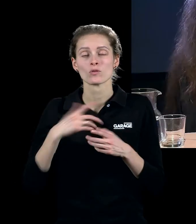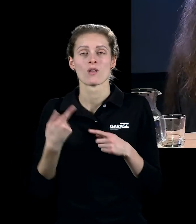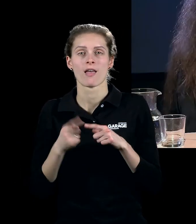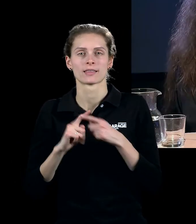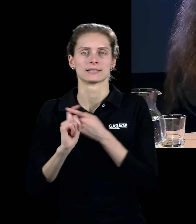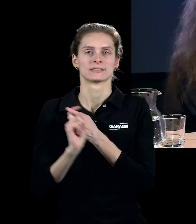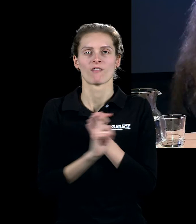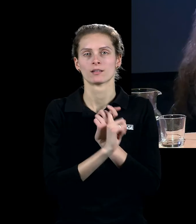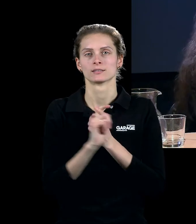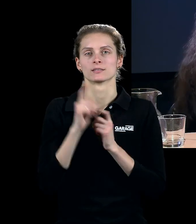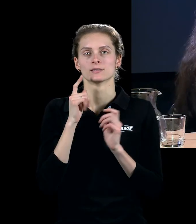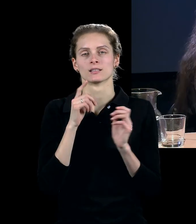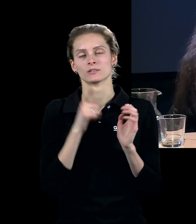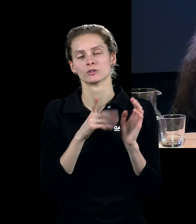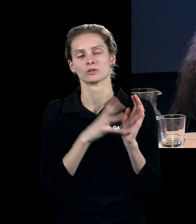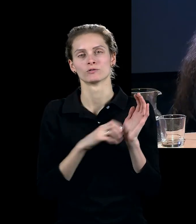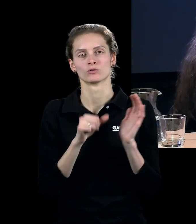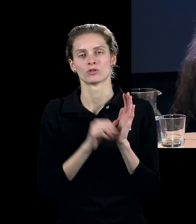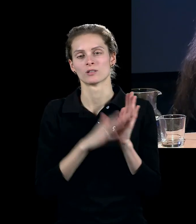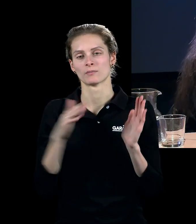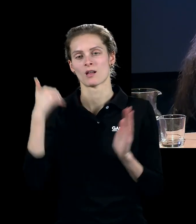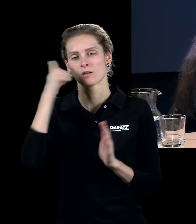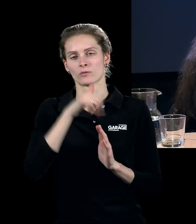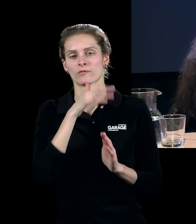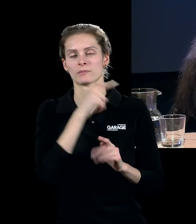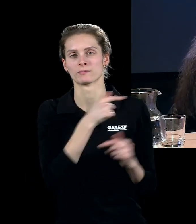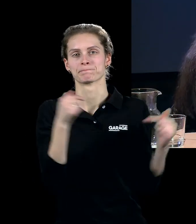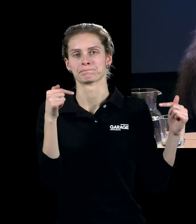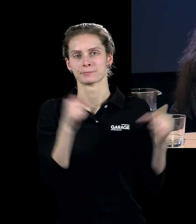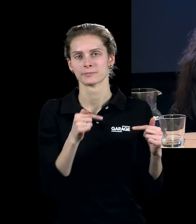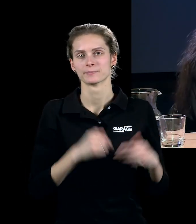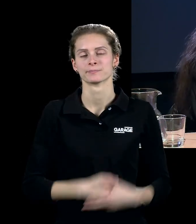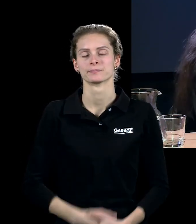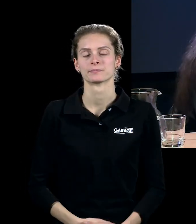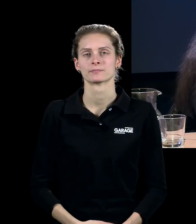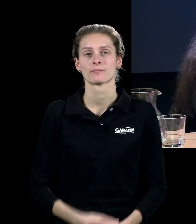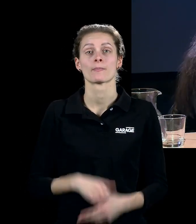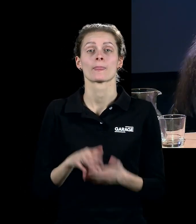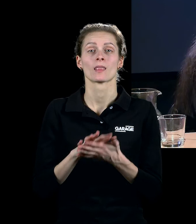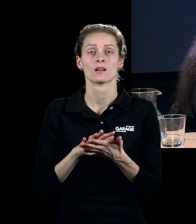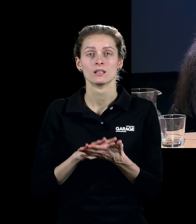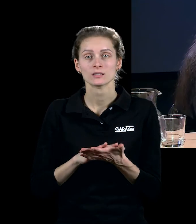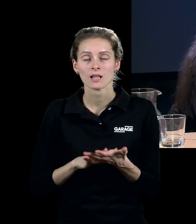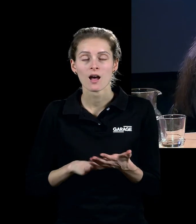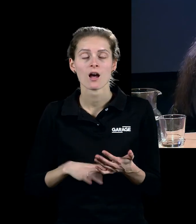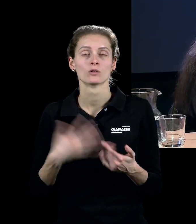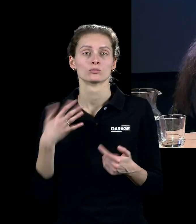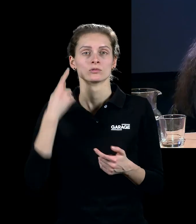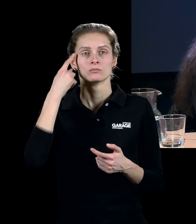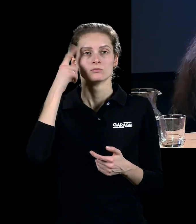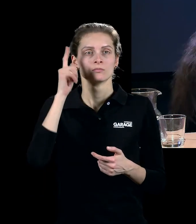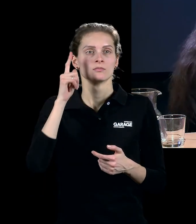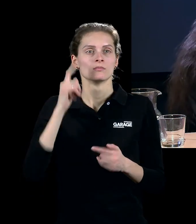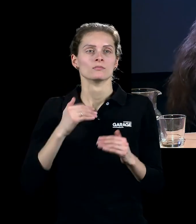структурам, наверное, воплотилась. И дальше, опять-таки, наверное, всё-таки из идей передовых